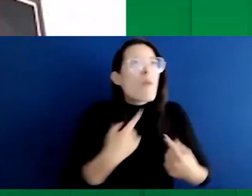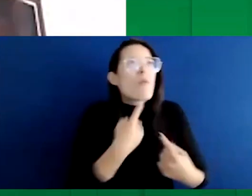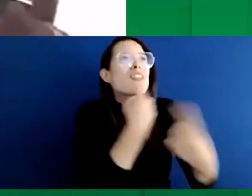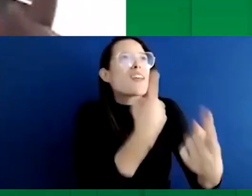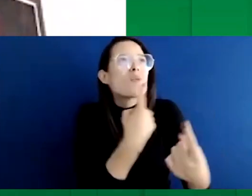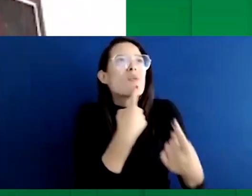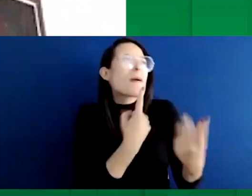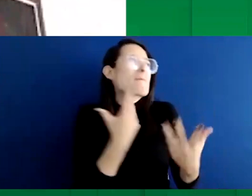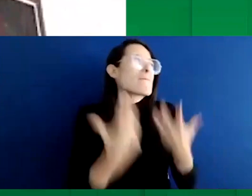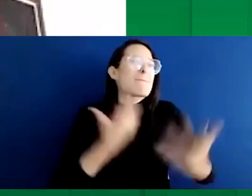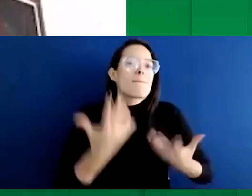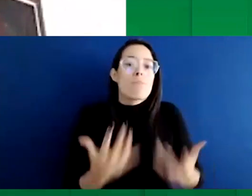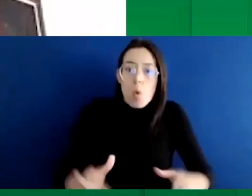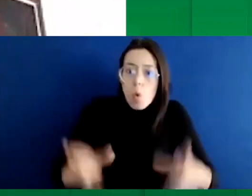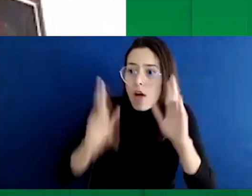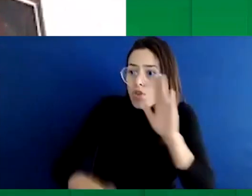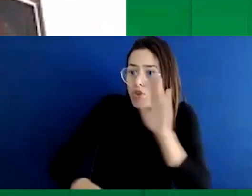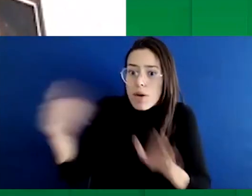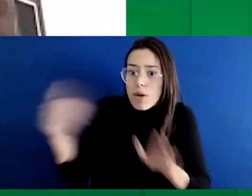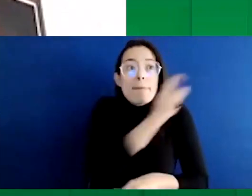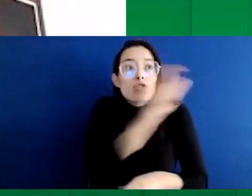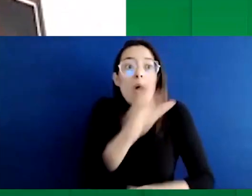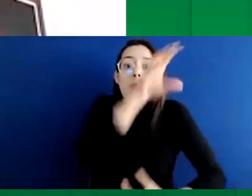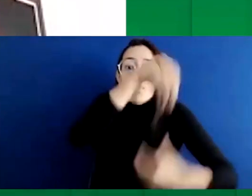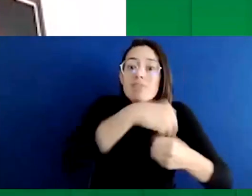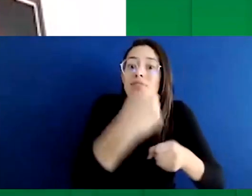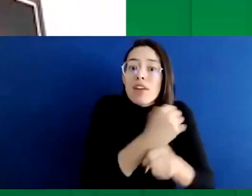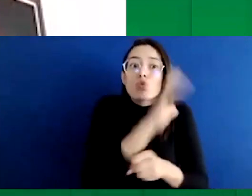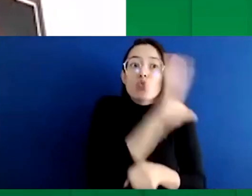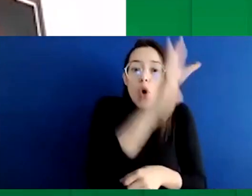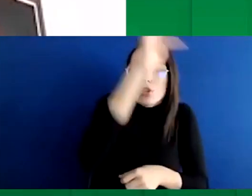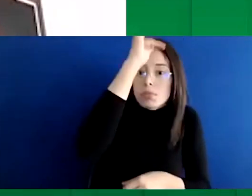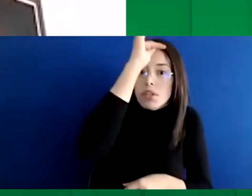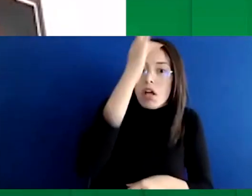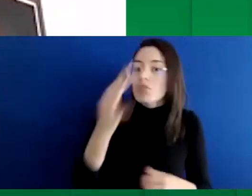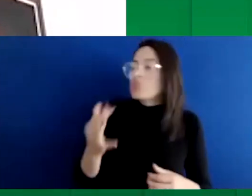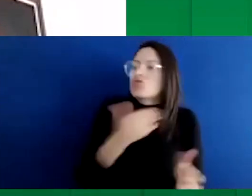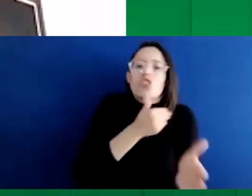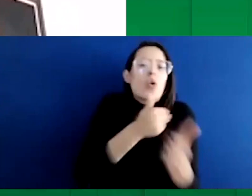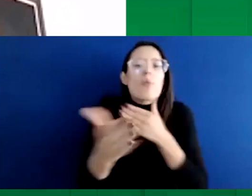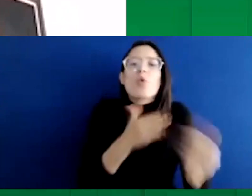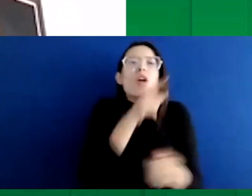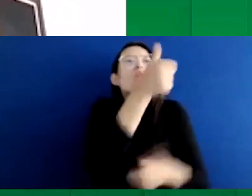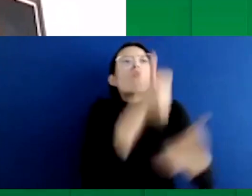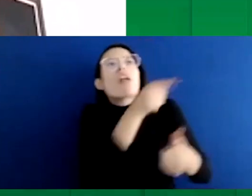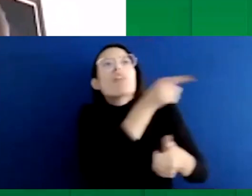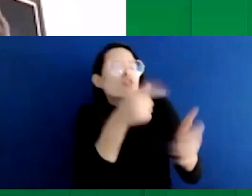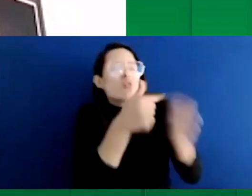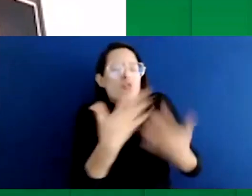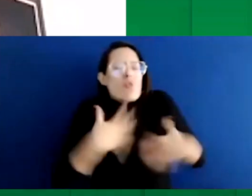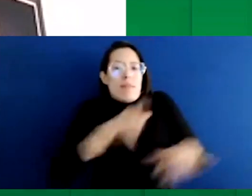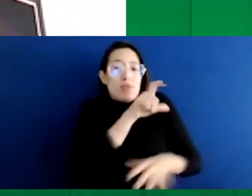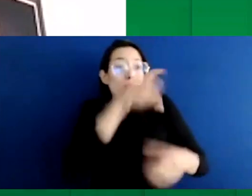bueno es que salga de una vez un funcionario de la misma hospital, sin importar el cargo que ostente, y que pueda